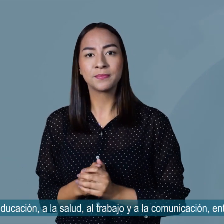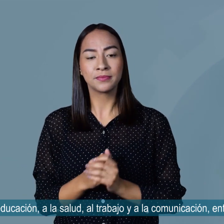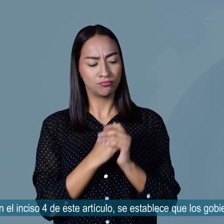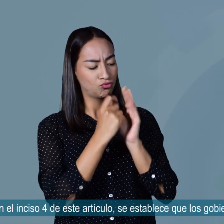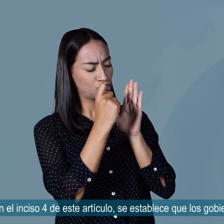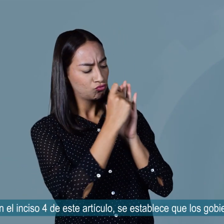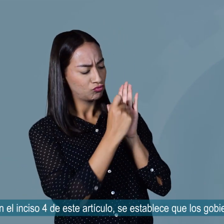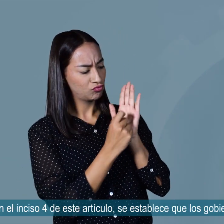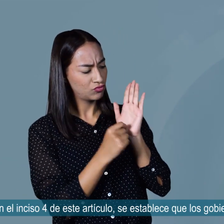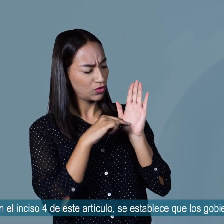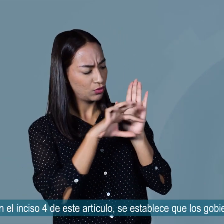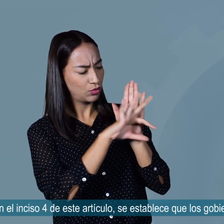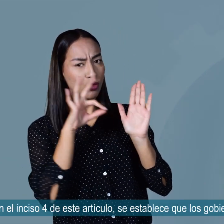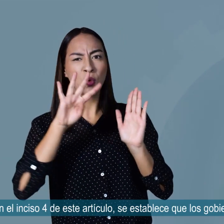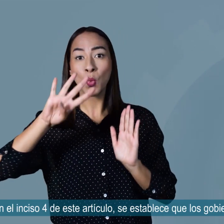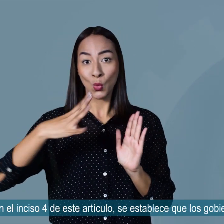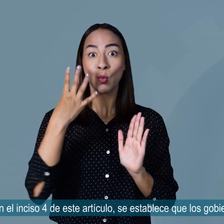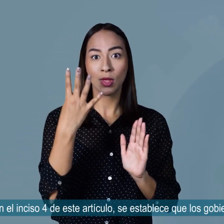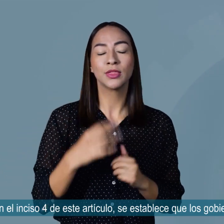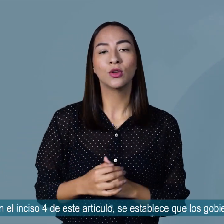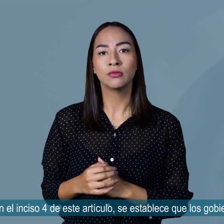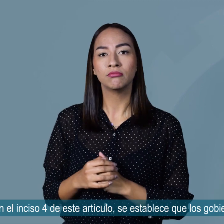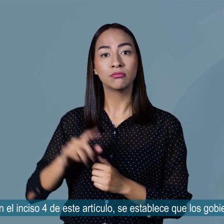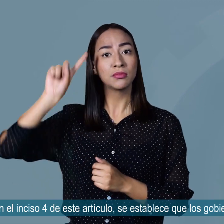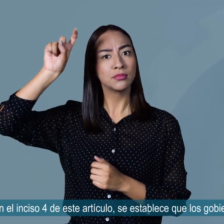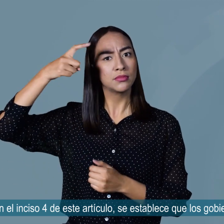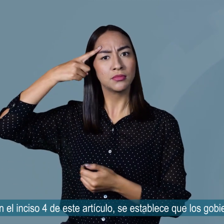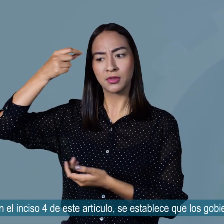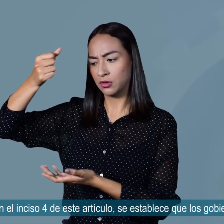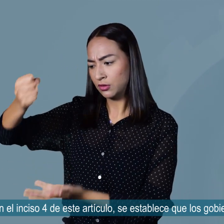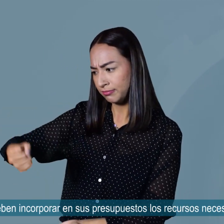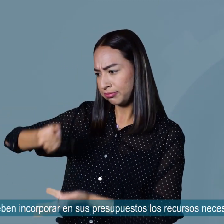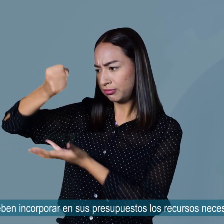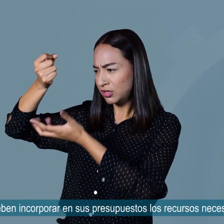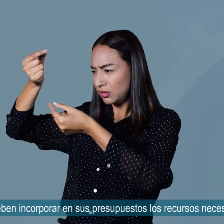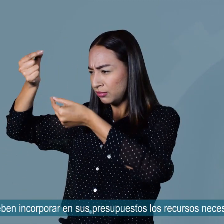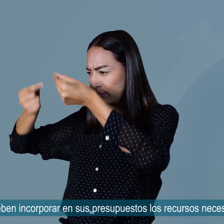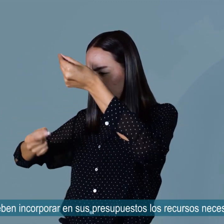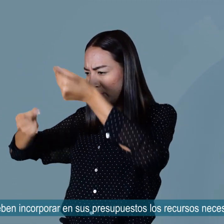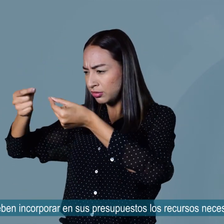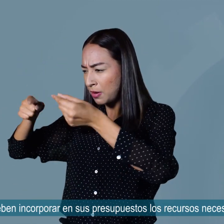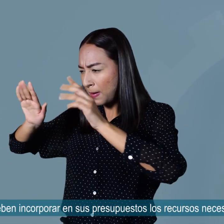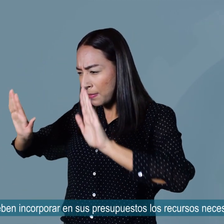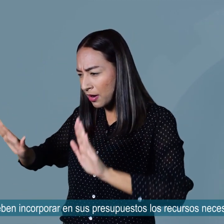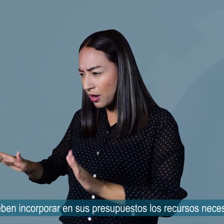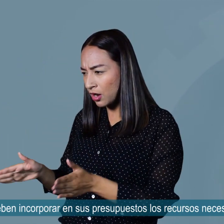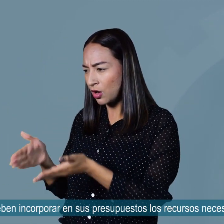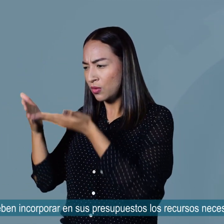En el inciso 4 de este artículo, establece que los gobiernos deben incorporar en sus presupuestos los recursos